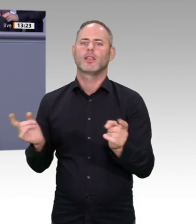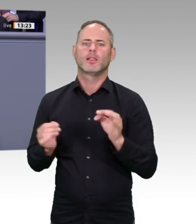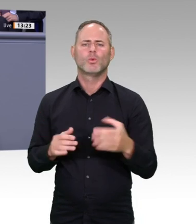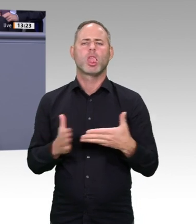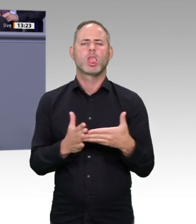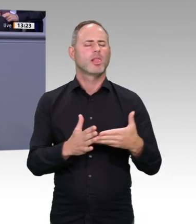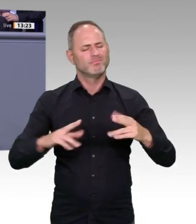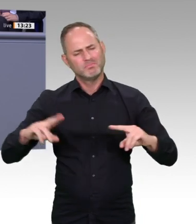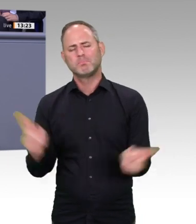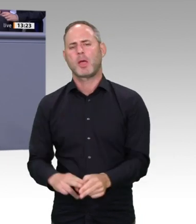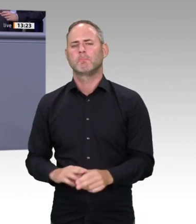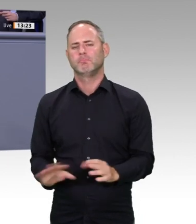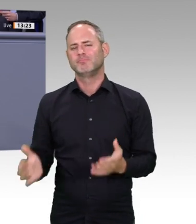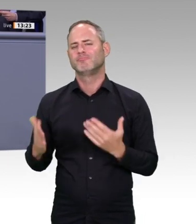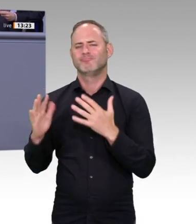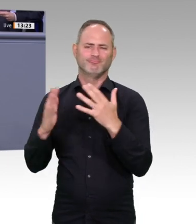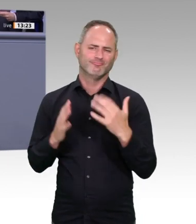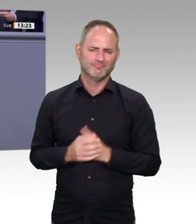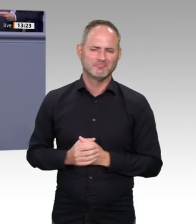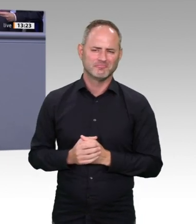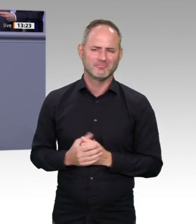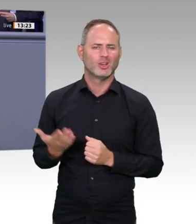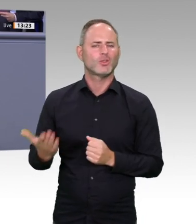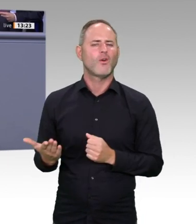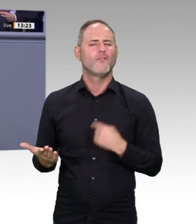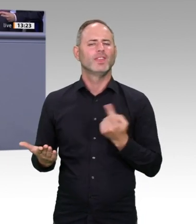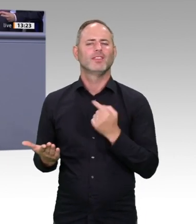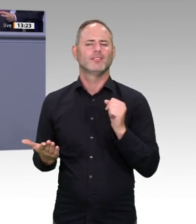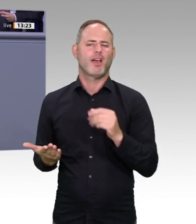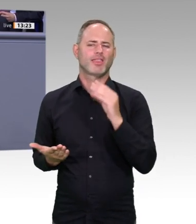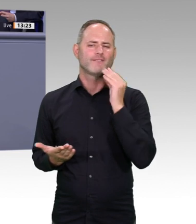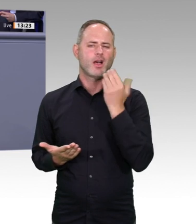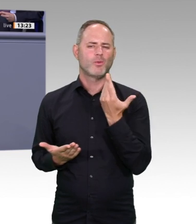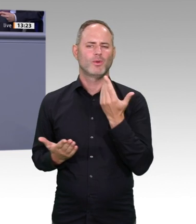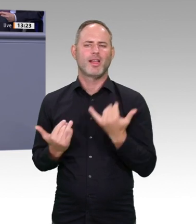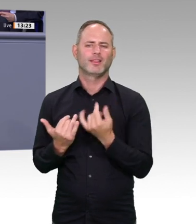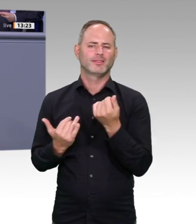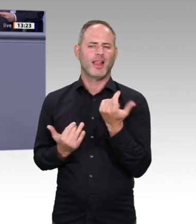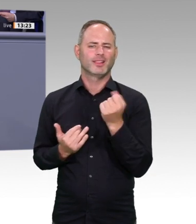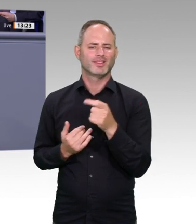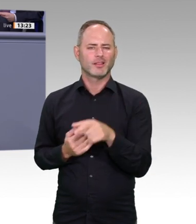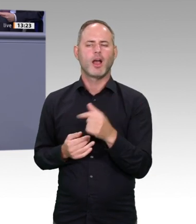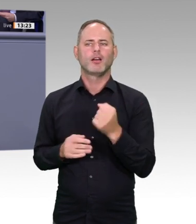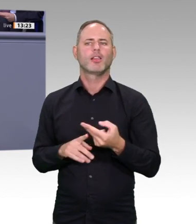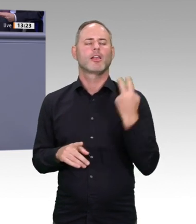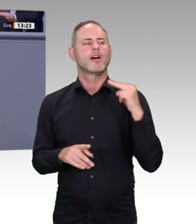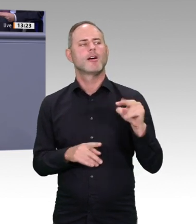erleichtern, dass alle, die einen Anspruch auf Leistung haben, davon auch tatsächlich profitieren können. Und diesen Weg wollen wir